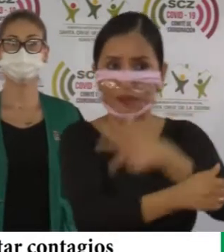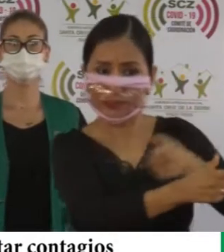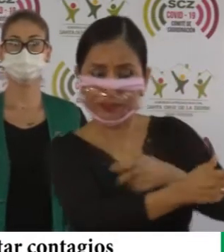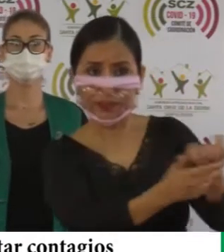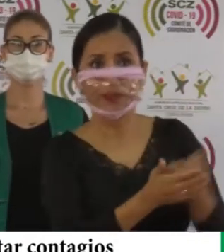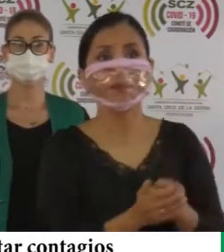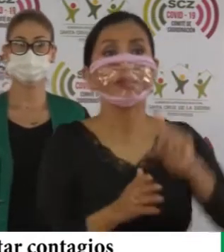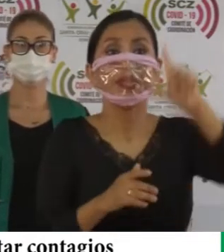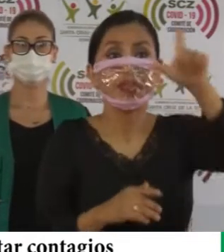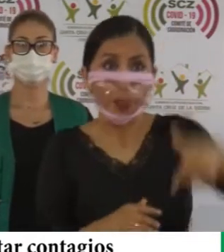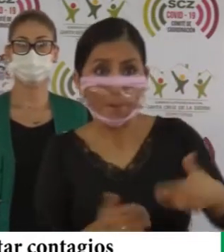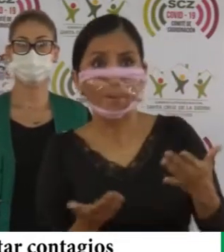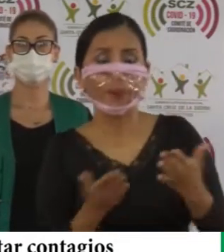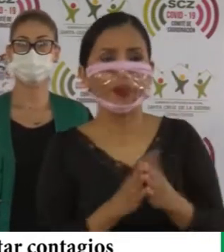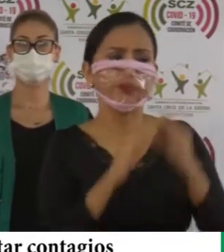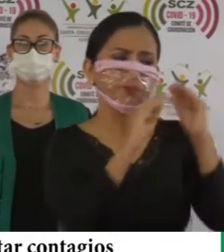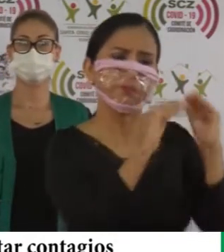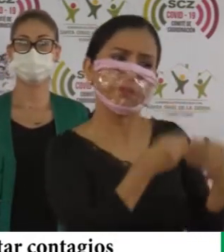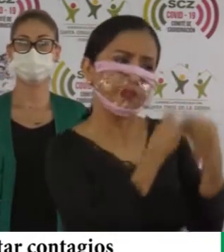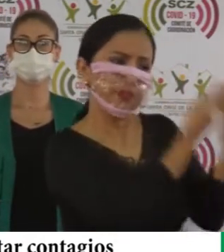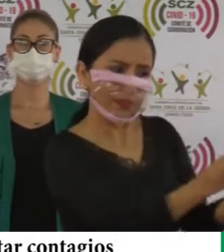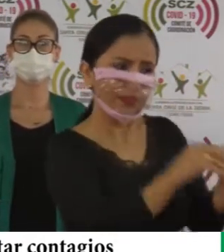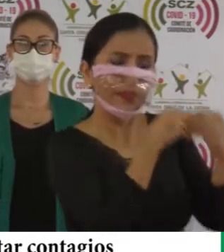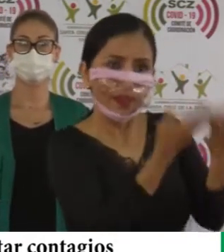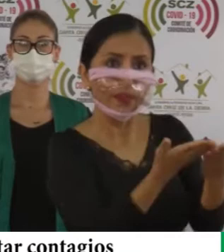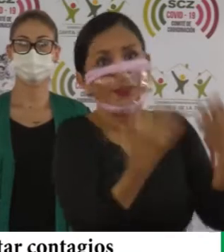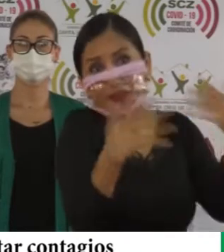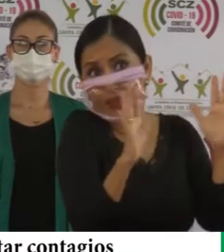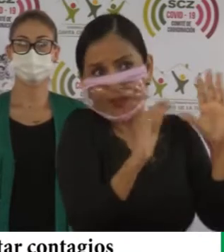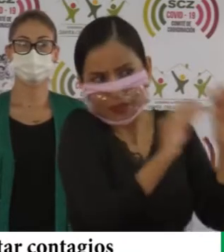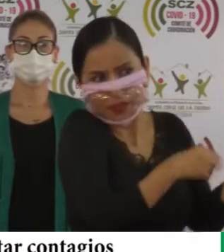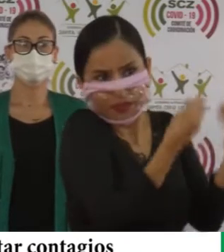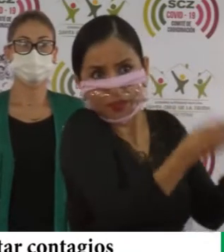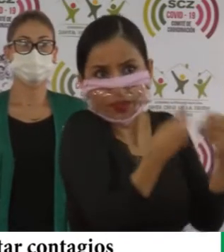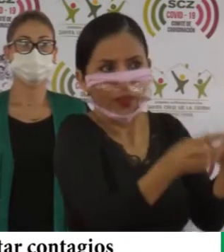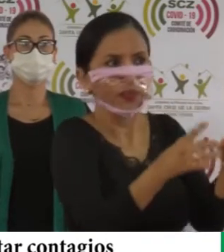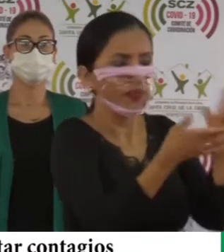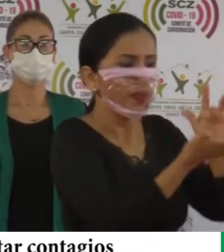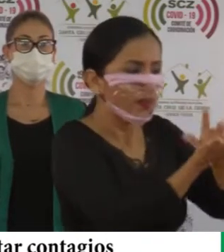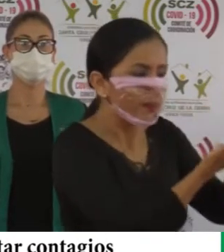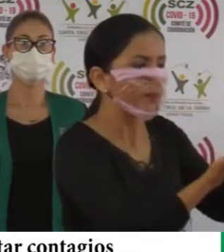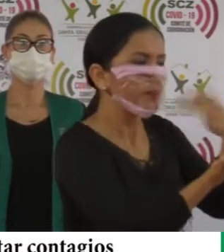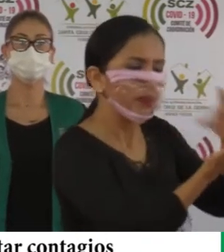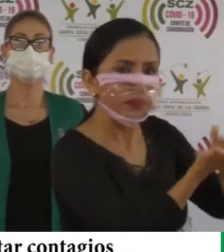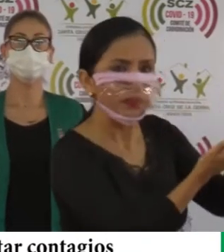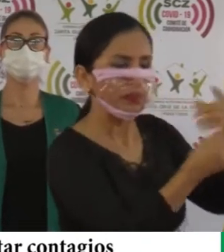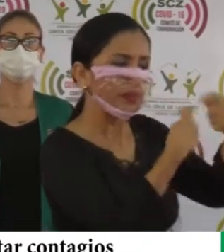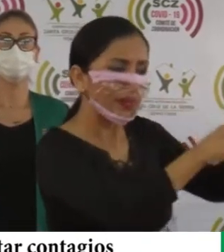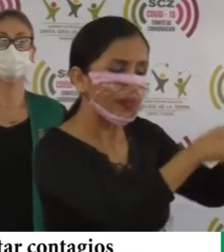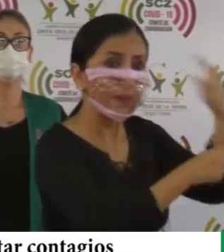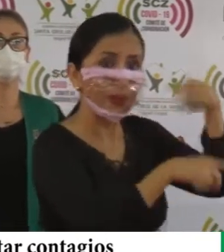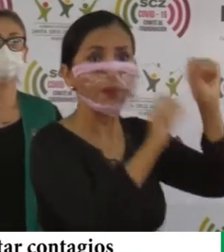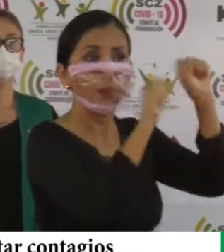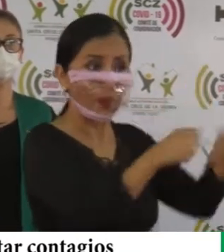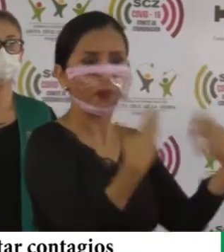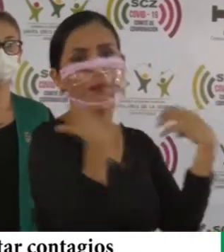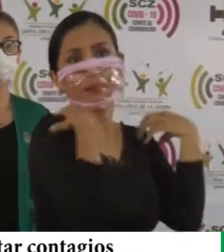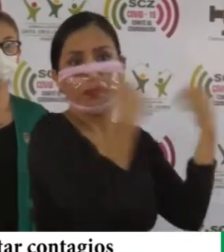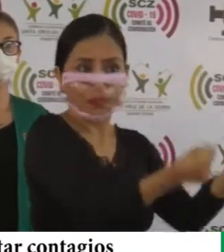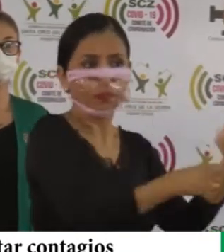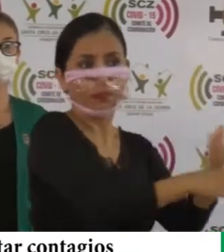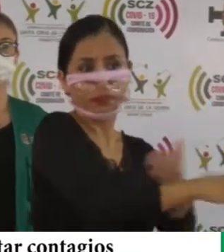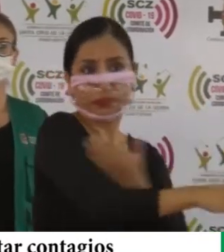y posteriormente se les ha dado en realidad el tratamiento necesario para que ellos puedan